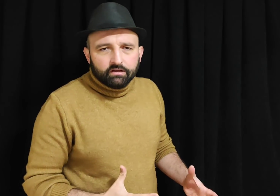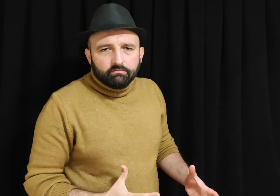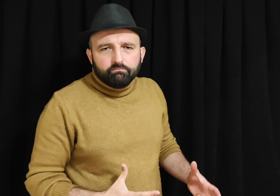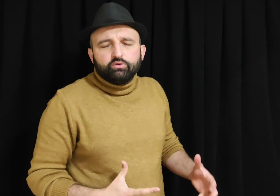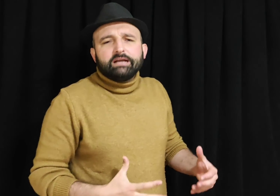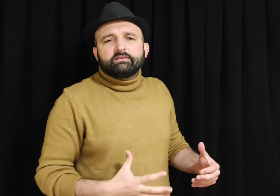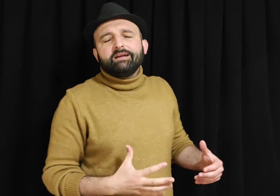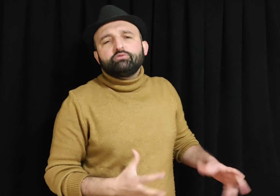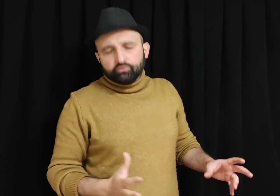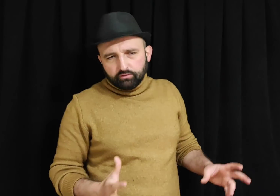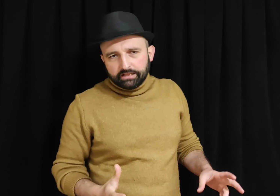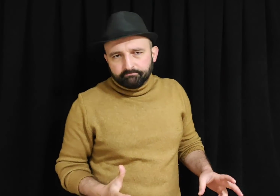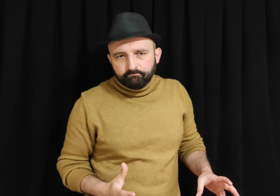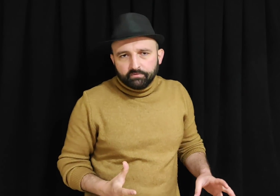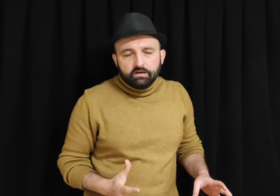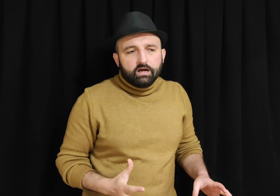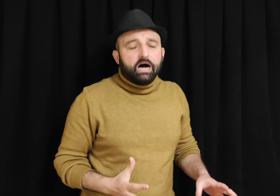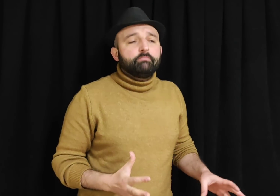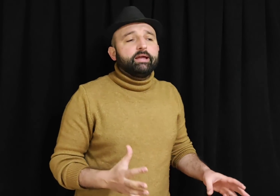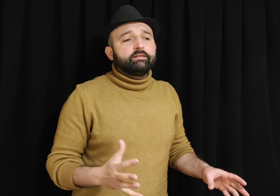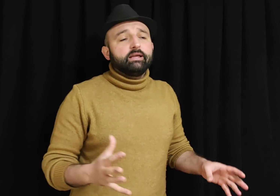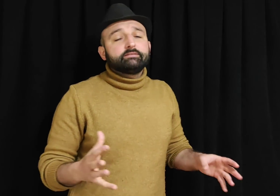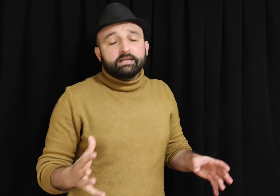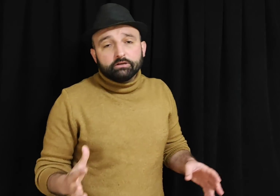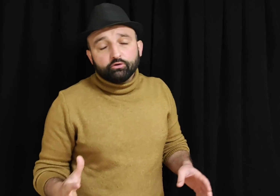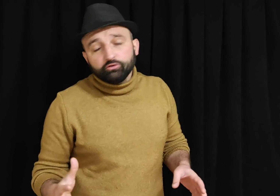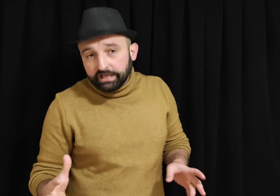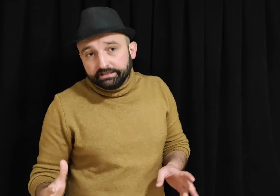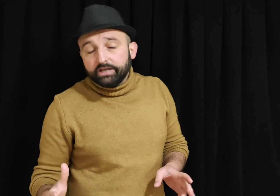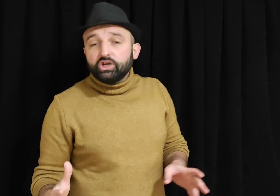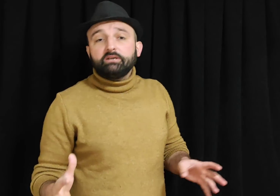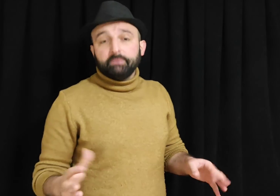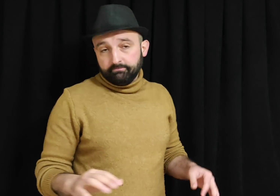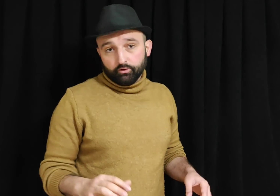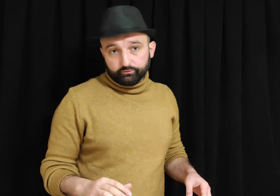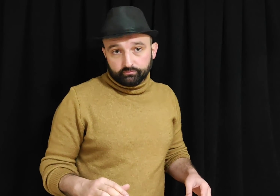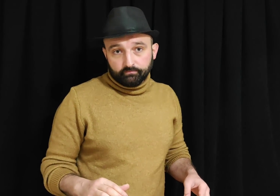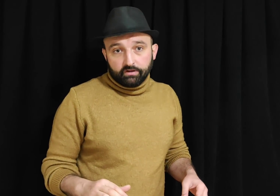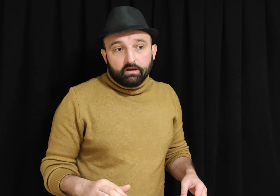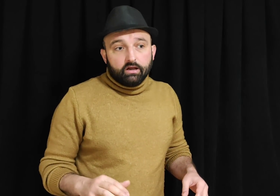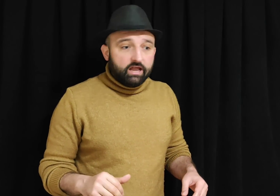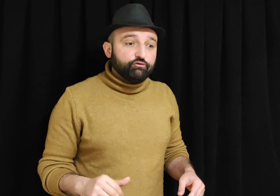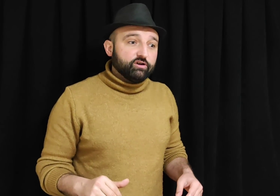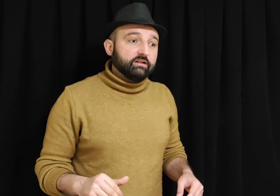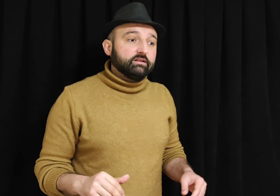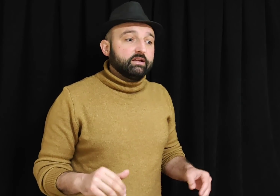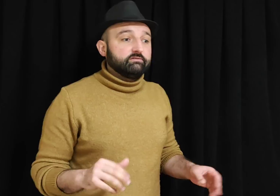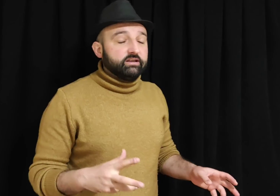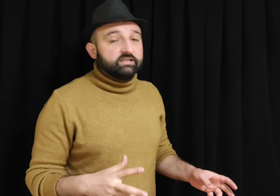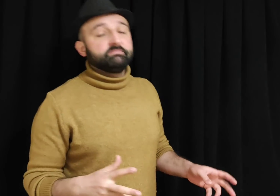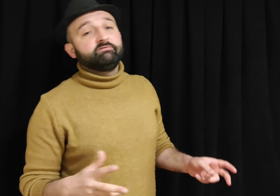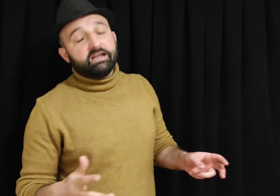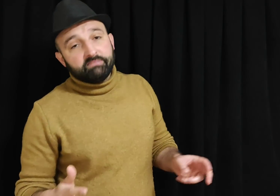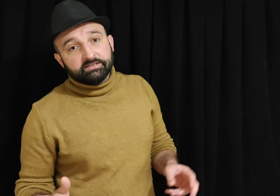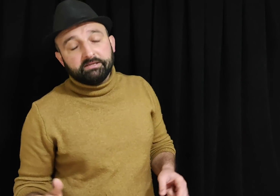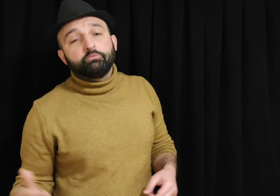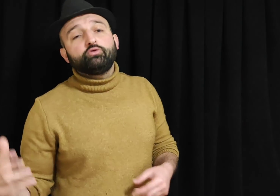Bu dertten kurtulalım. ABD Senatosu ne diyecek bilmiyoruz. F-16'ları verir mi, vermez mi? Bu